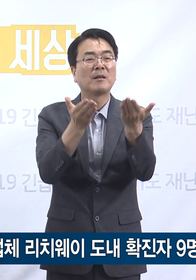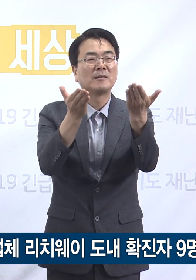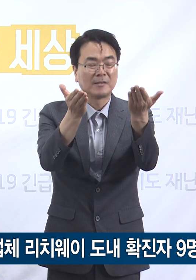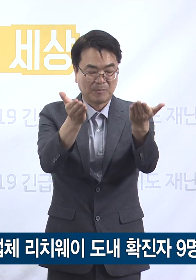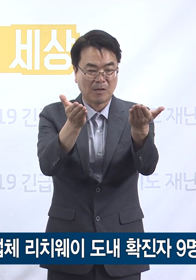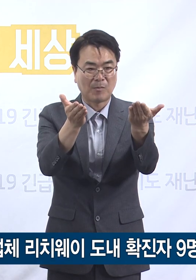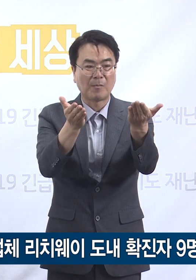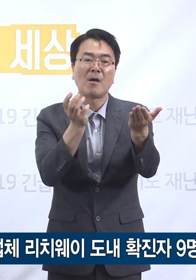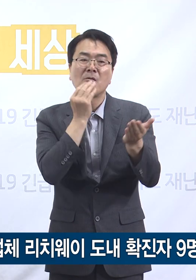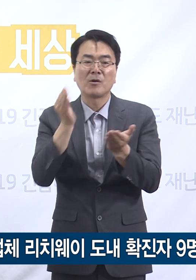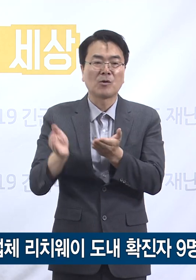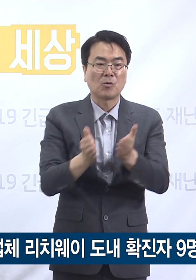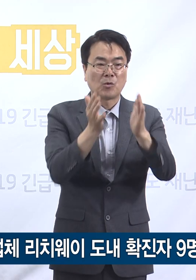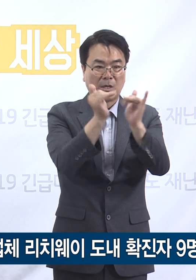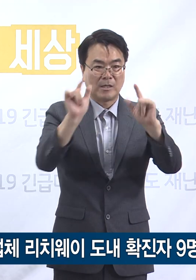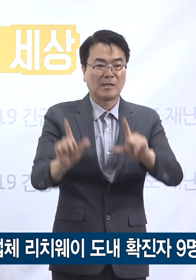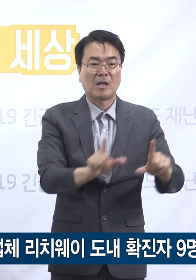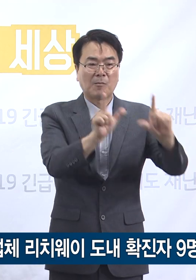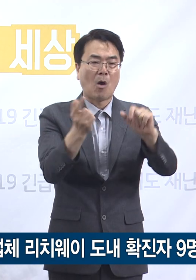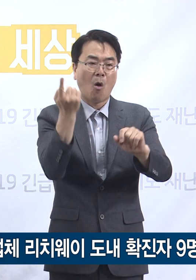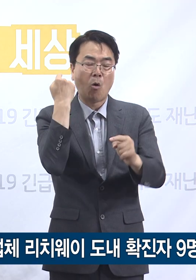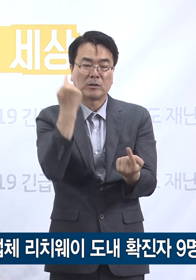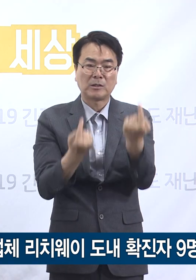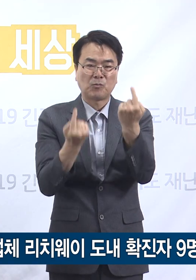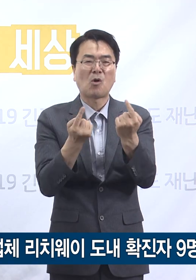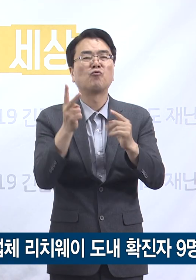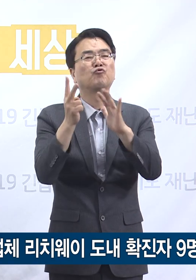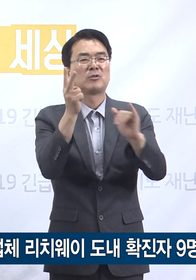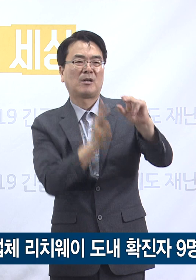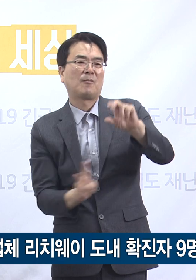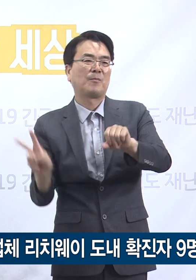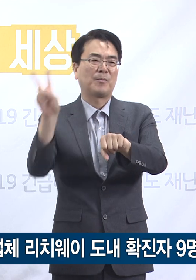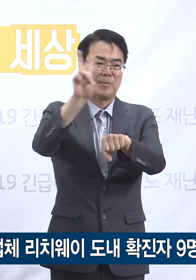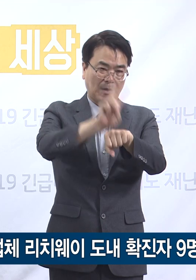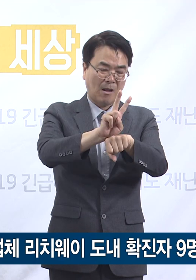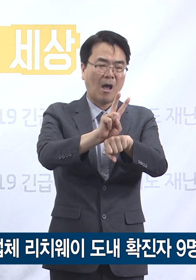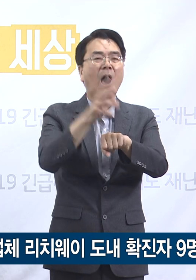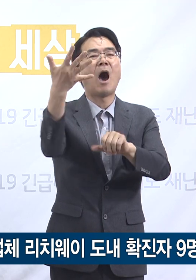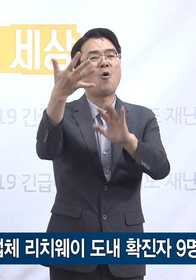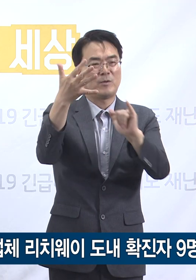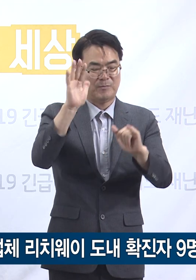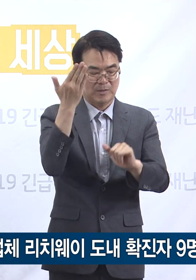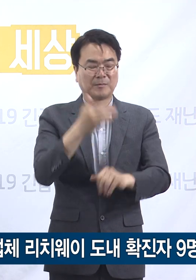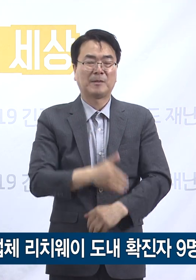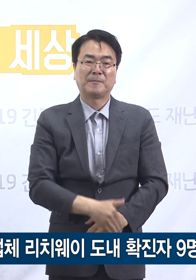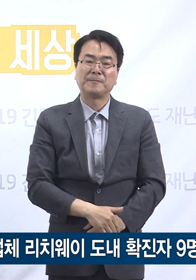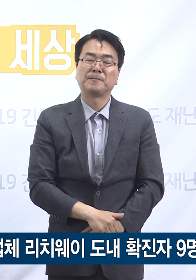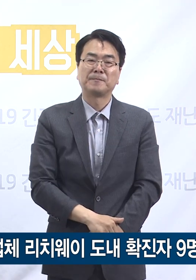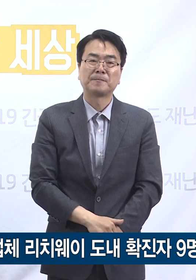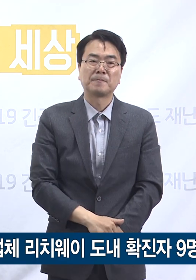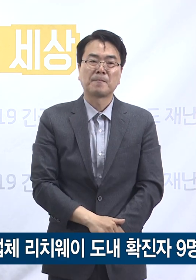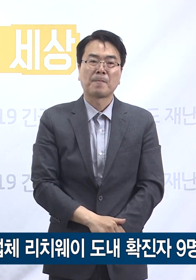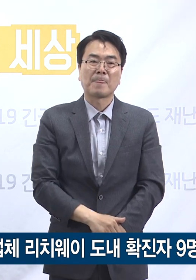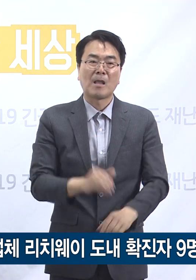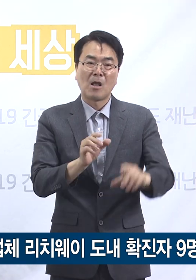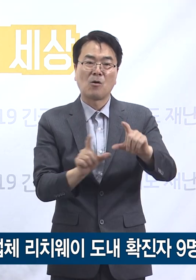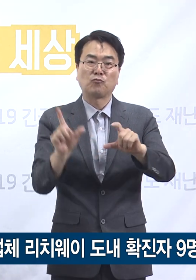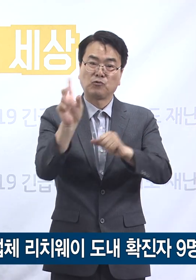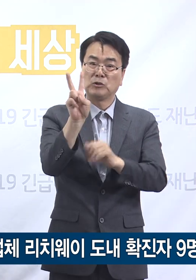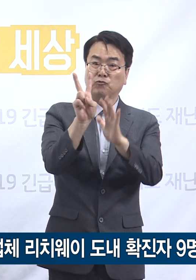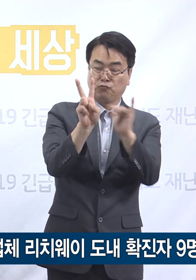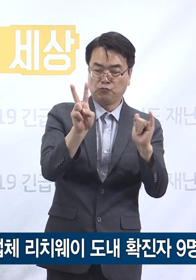관련한 도내 확진자는 전일 0시 대비 2명이 증가한 총 9명입니다. 추가 확진자 2명은